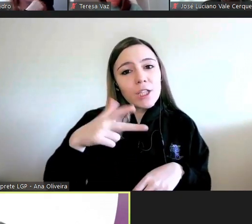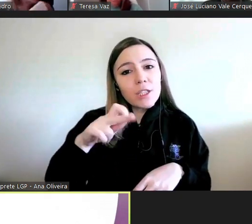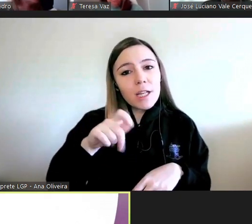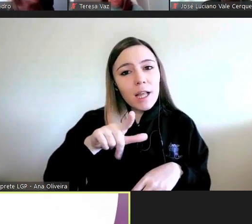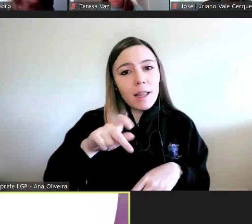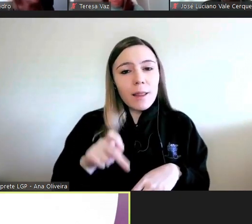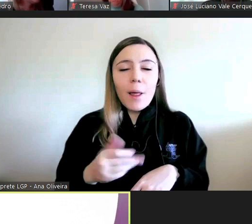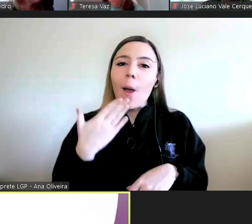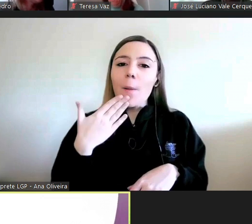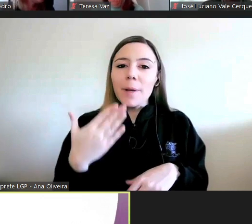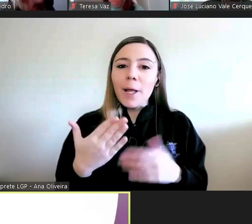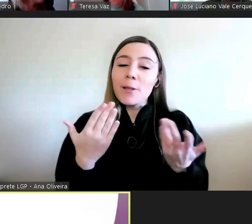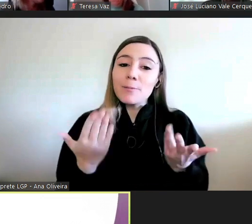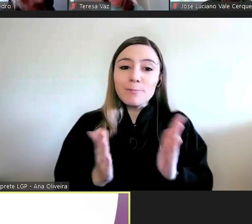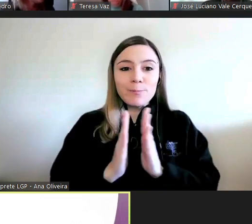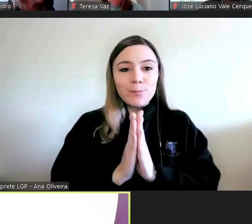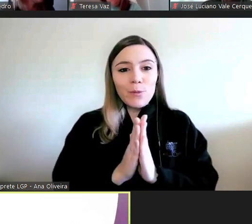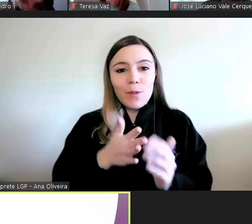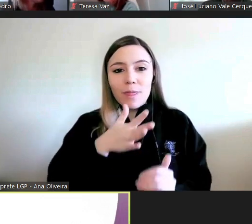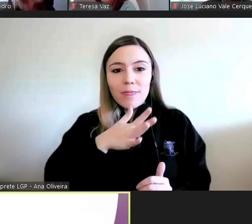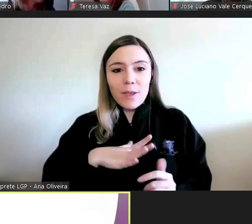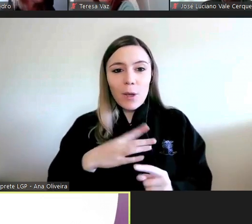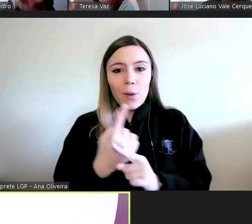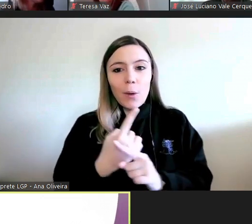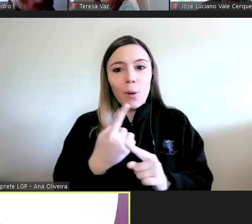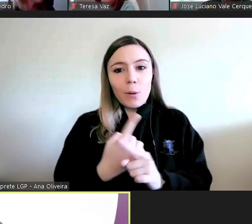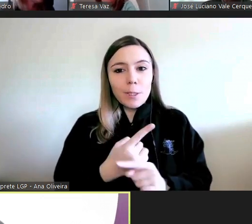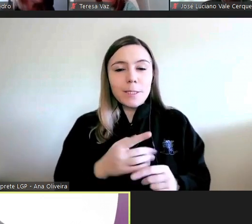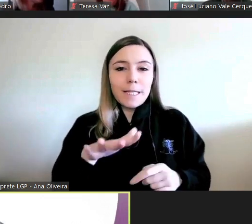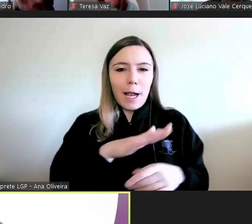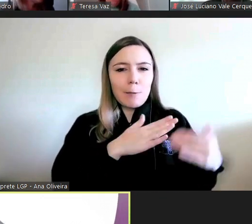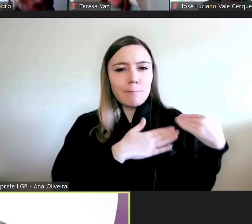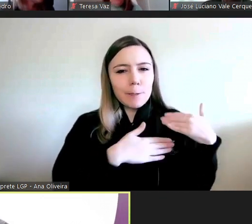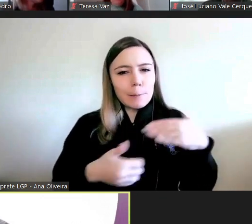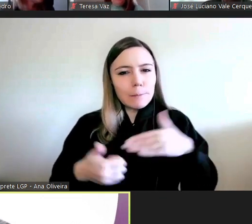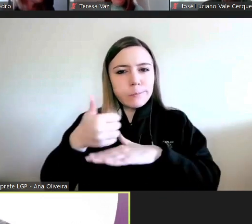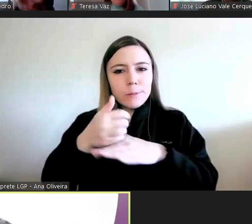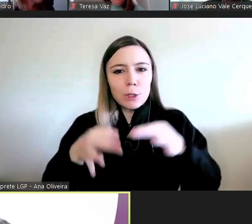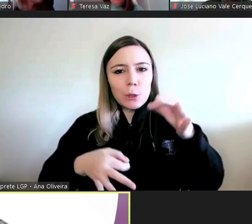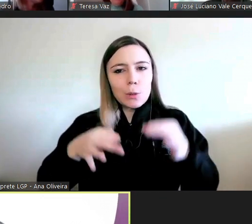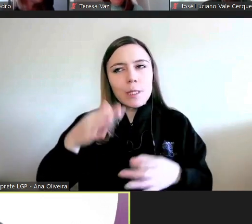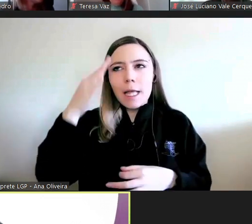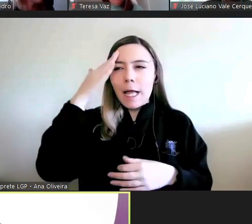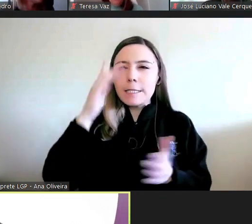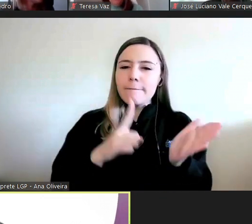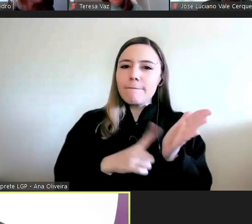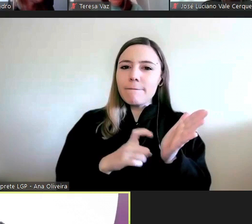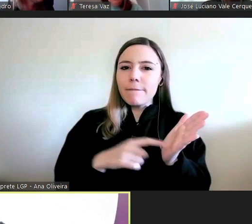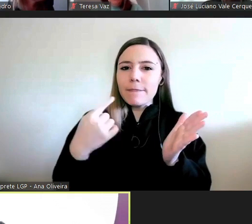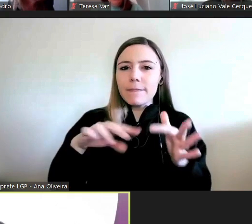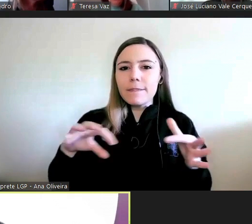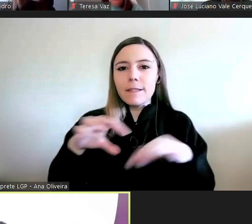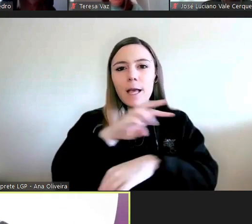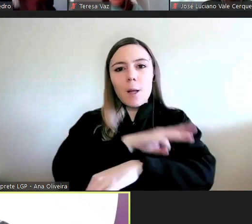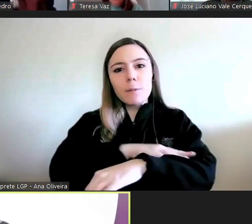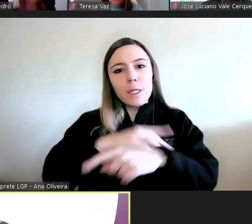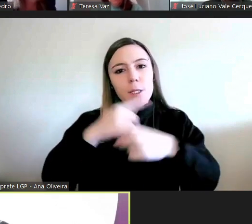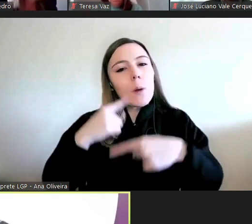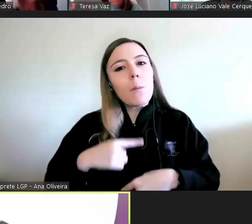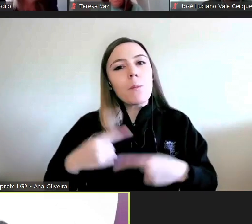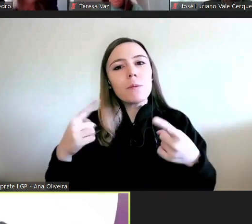Diga-nos aquilo que a Provedoria de Justiça entende necessário para a administração pública neste